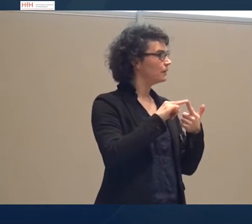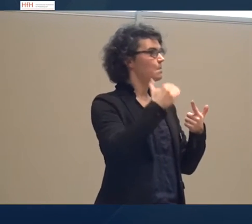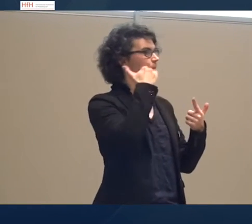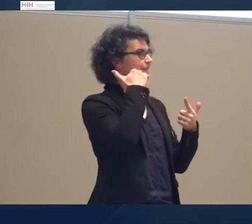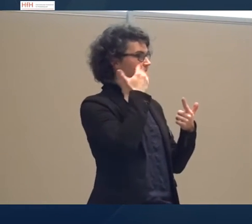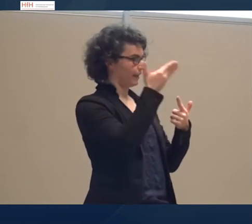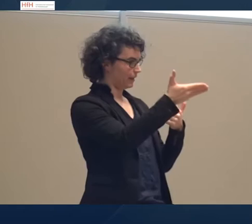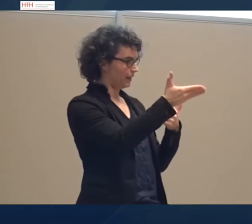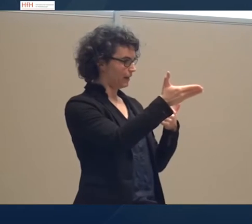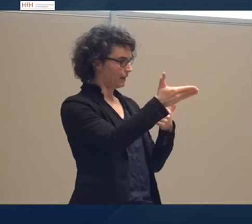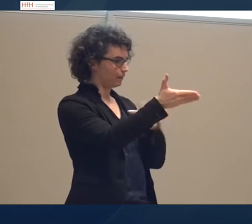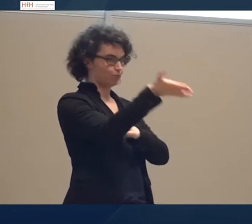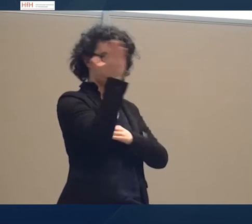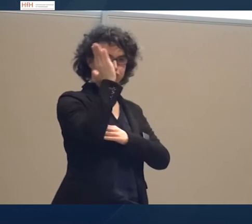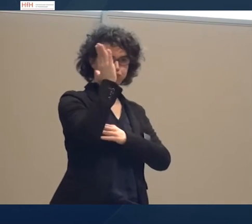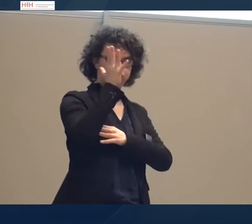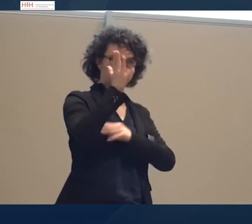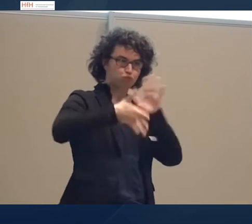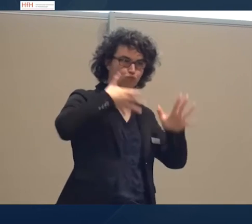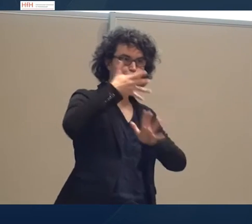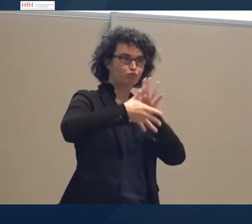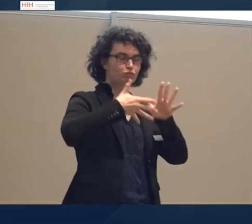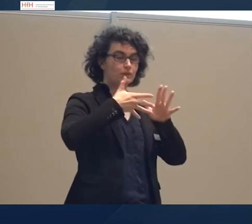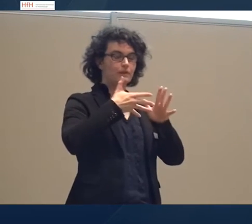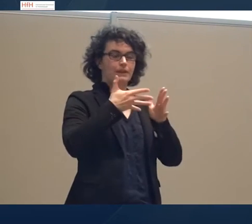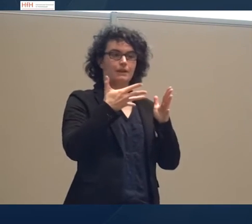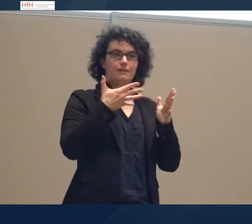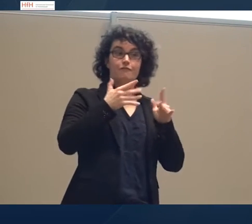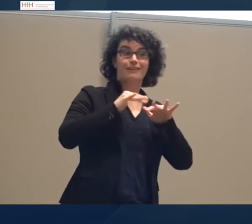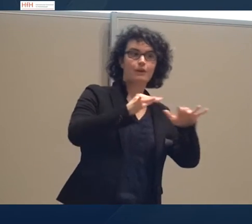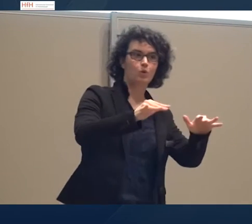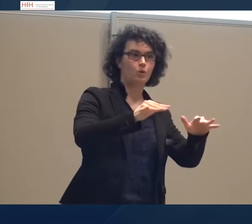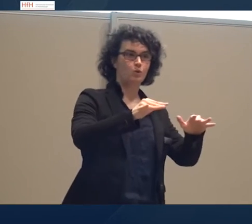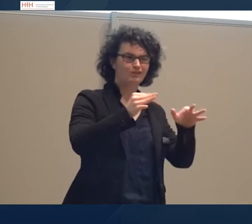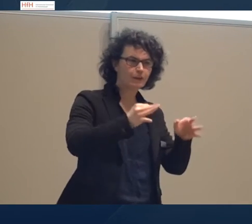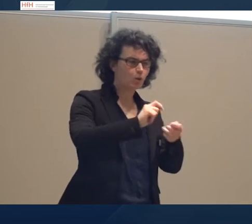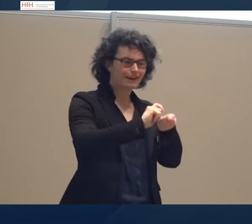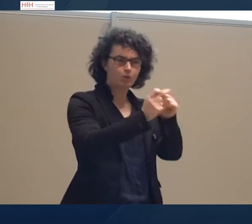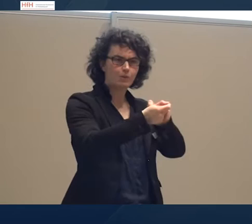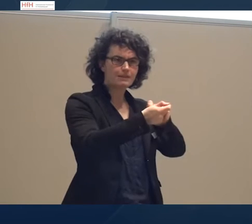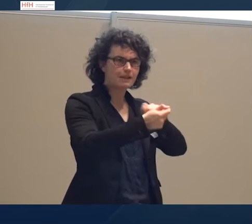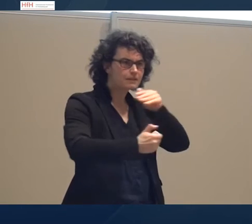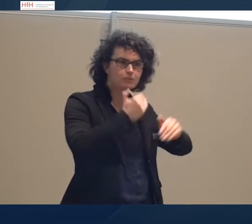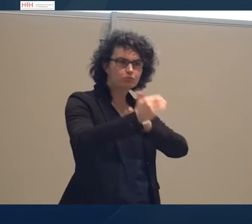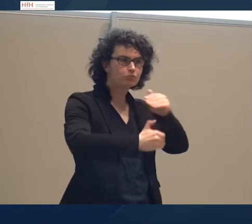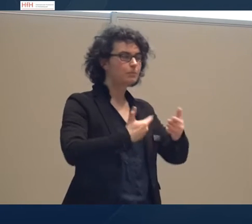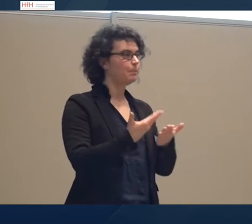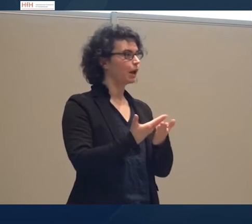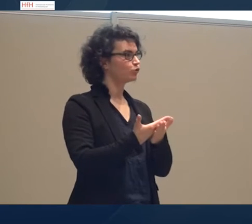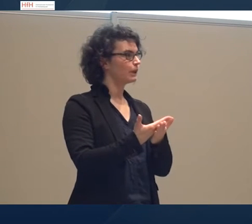übernehmen und etwas zu der Wirkung und konkreten Umsetzung hier zum Beispiel in der